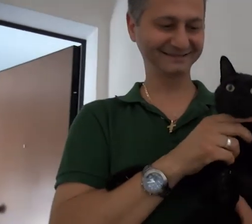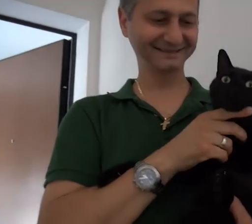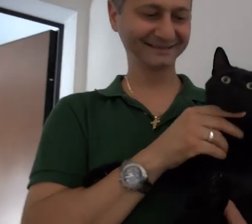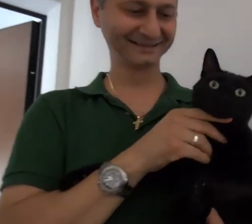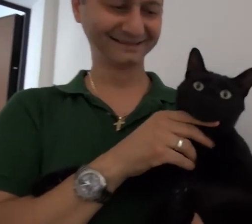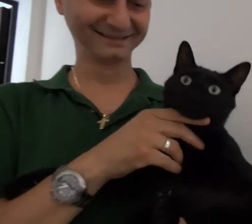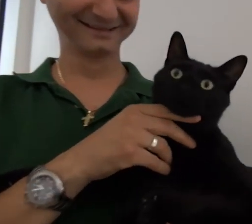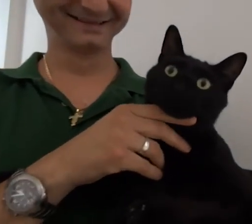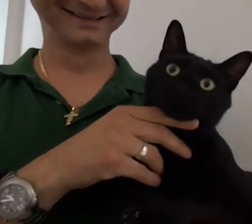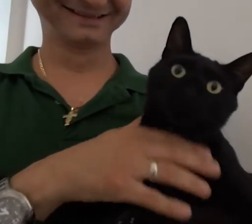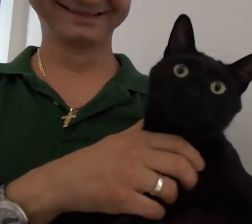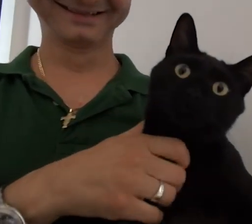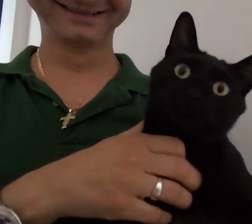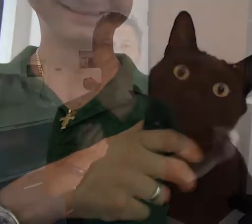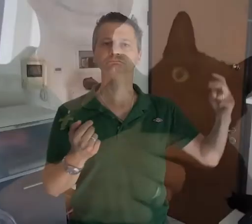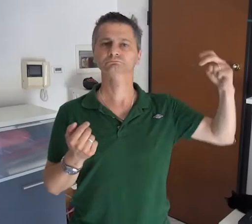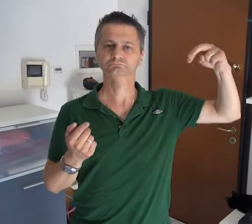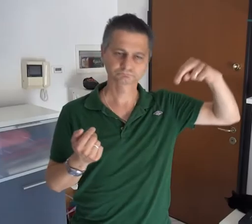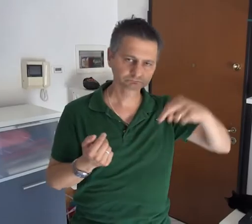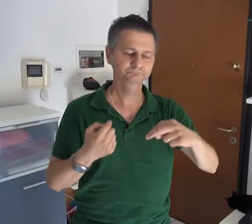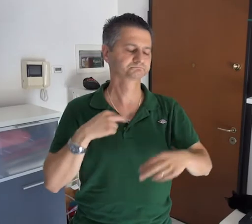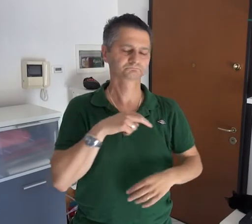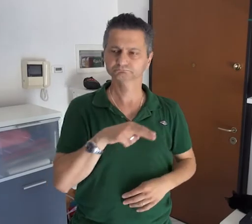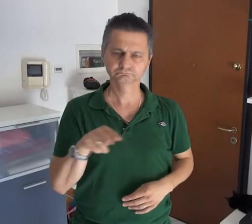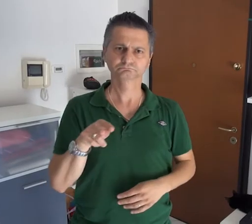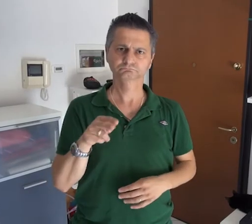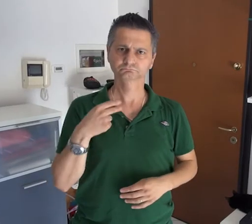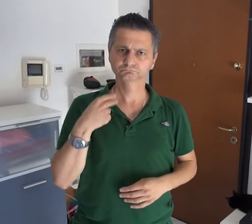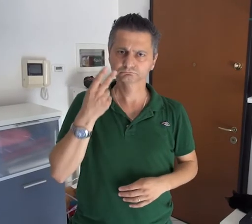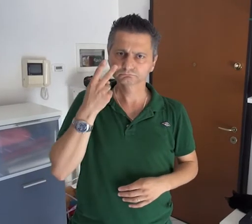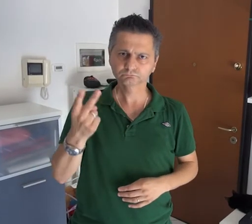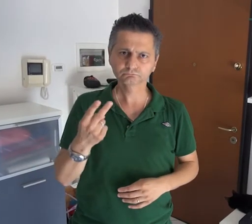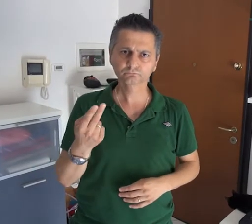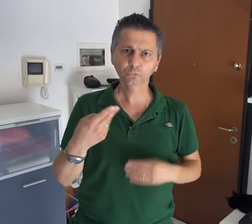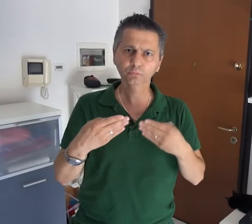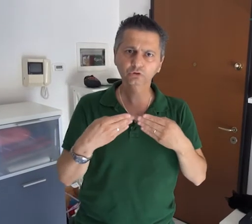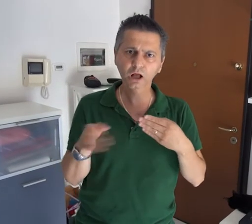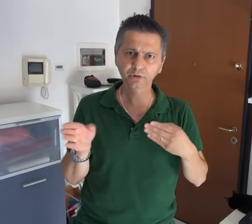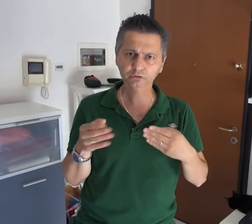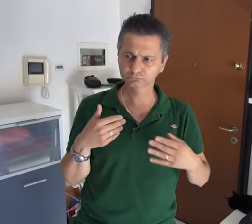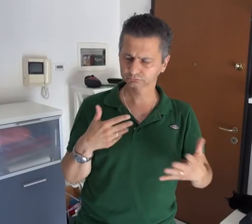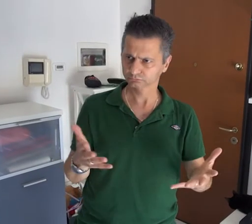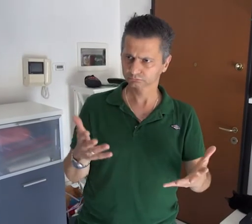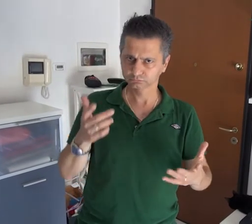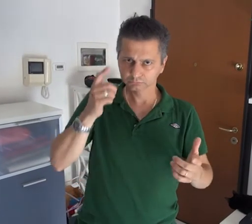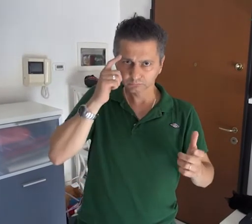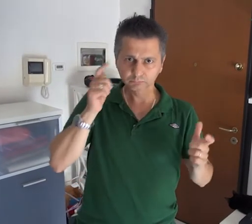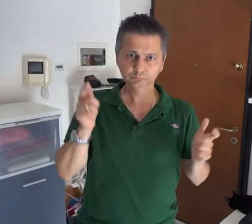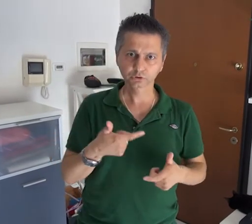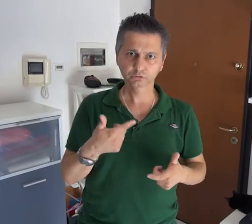vigili del fuoco nel frattempo intervenuti. I vigili del fuoco sono arrivati su, sono saliti fino al terzo piano e hanno visto la porta aperta